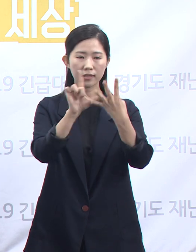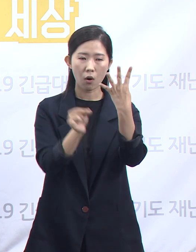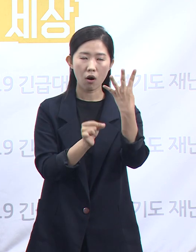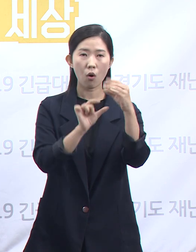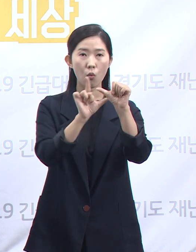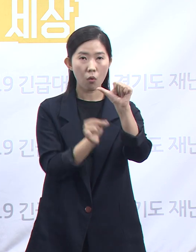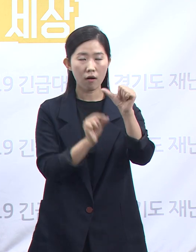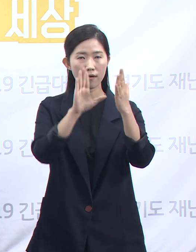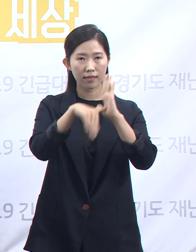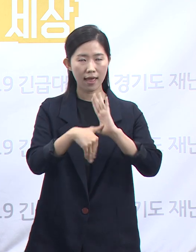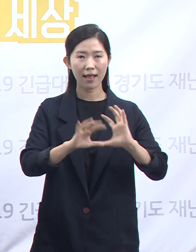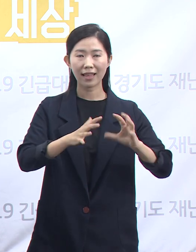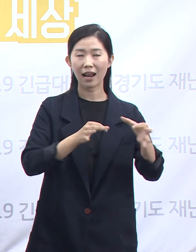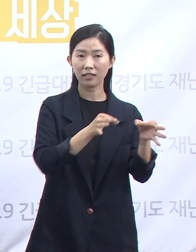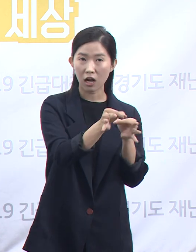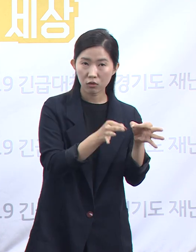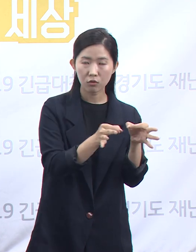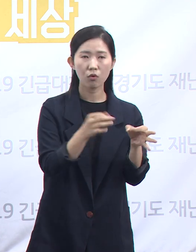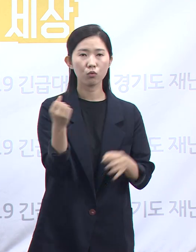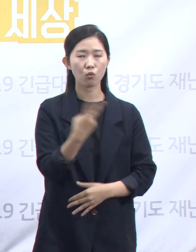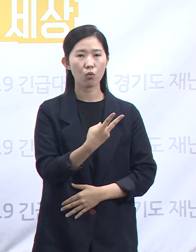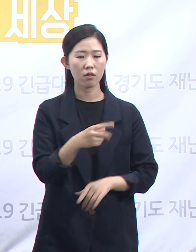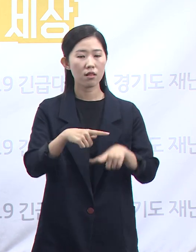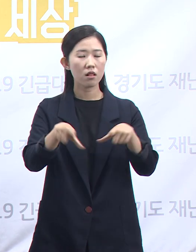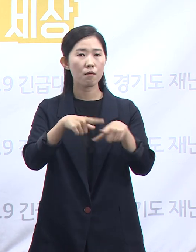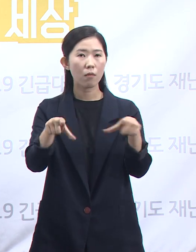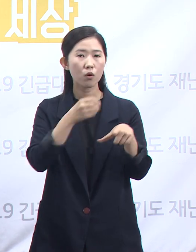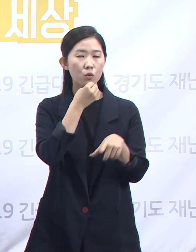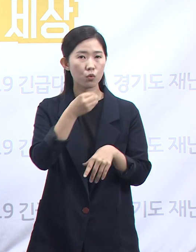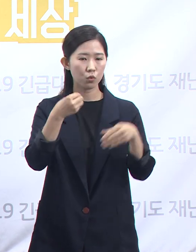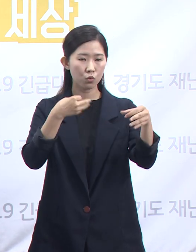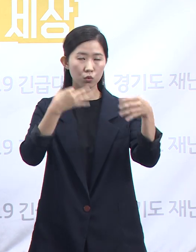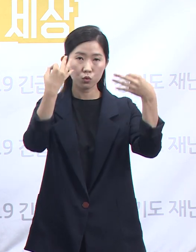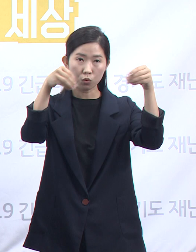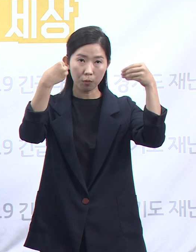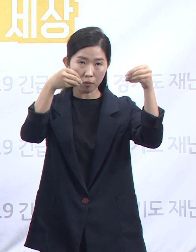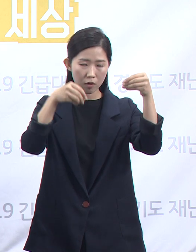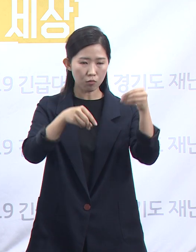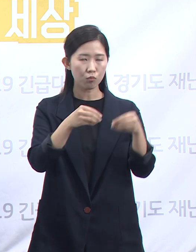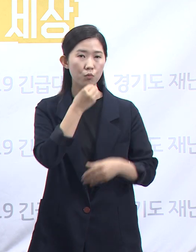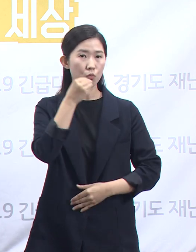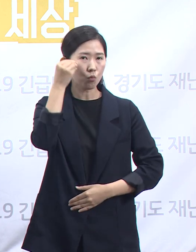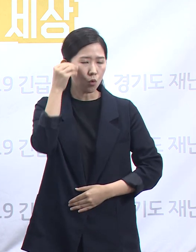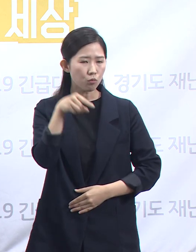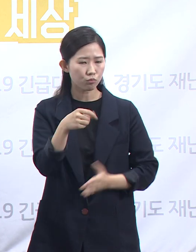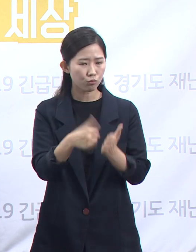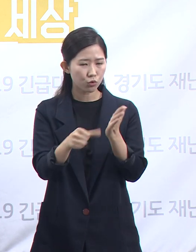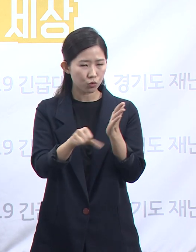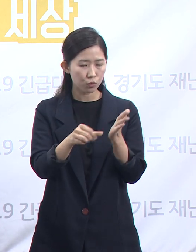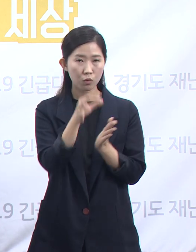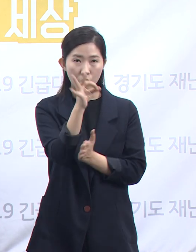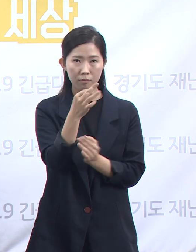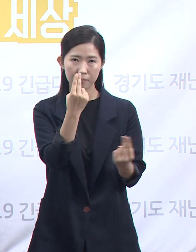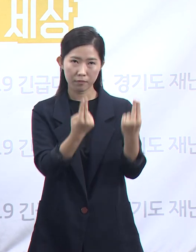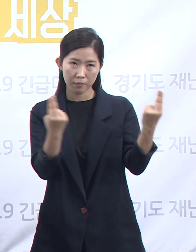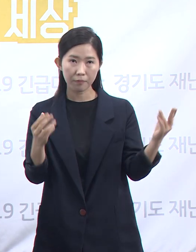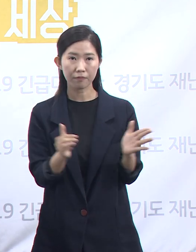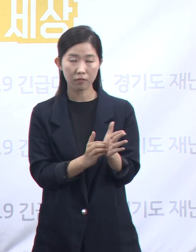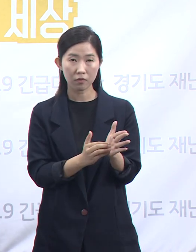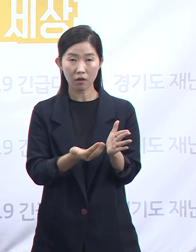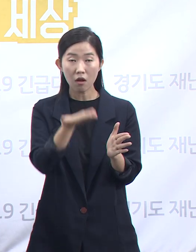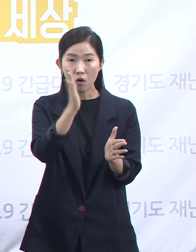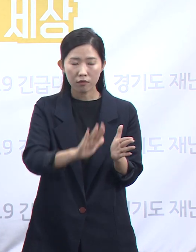나라장터와 일반 쇼핑몰 물품 가격을 다시 비교한 바 있습니다. 그 결과 나라장터에서 판매하는